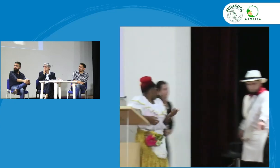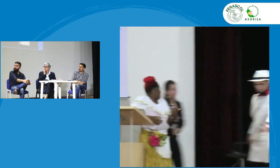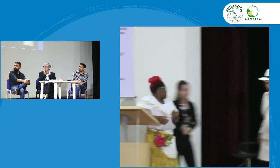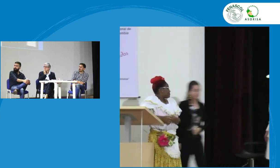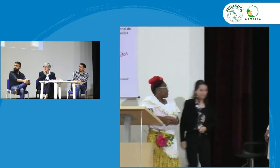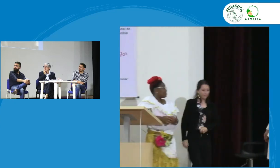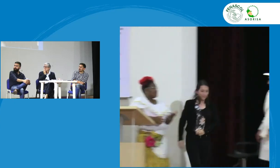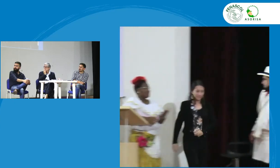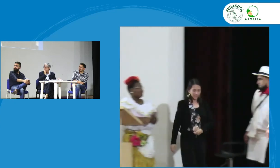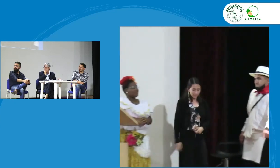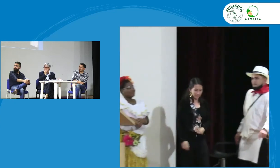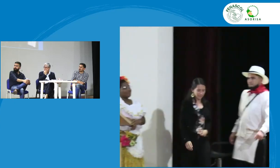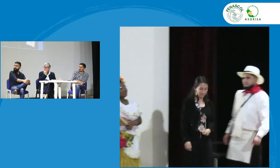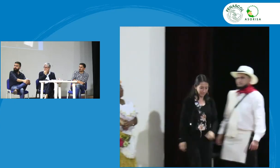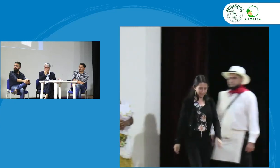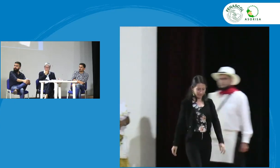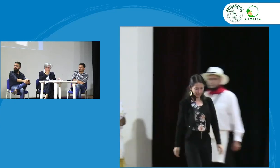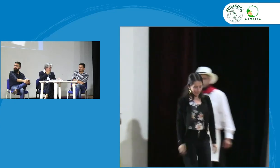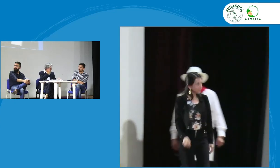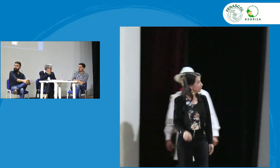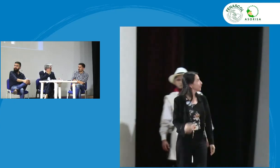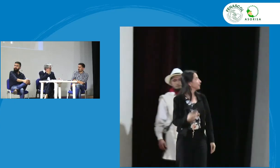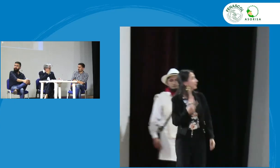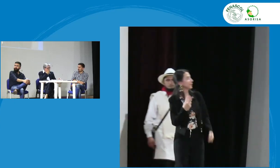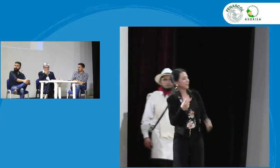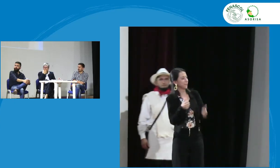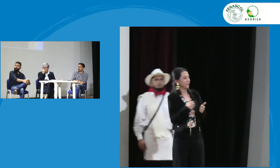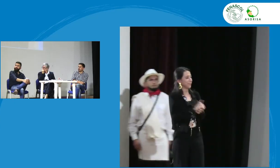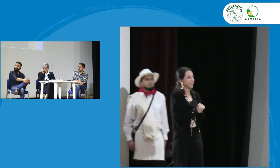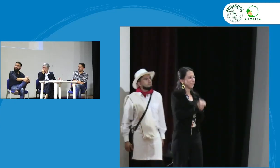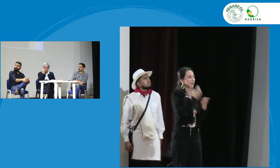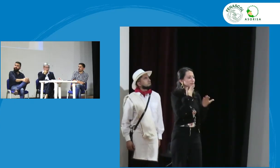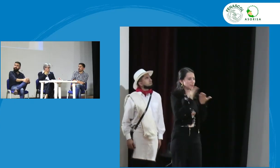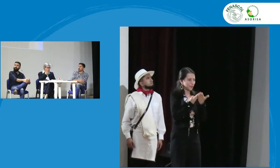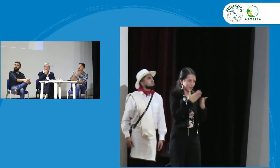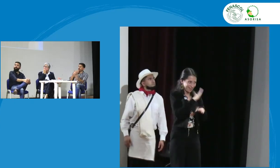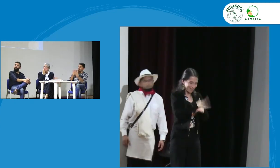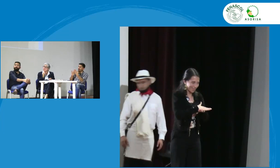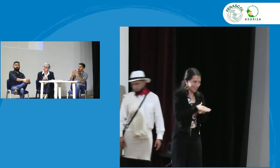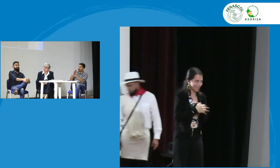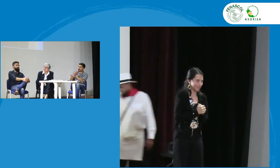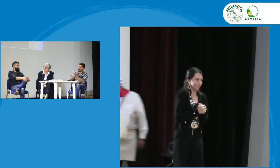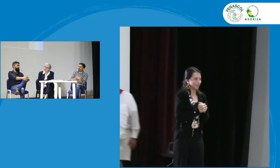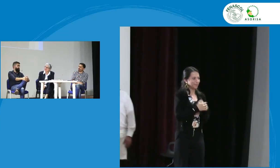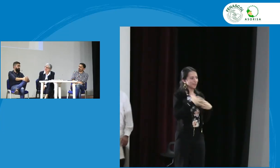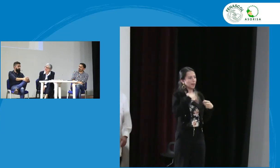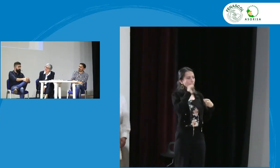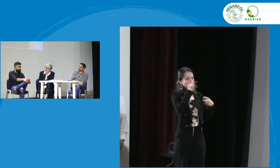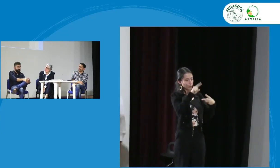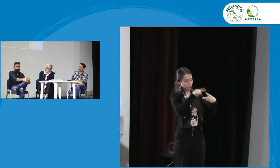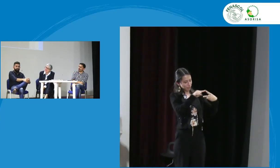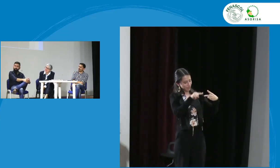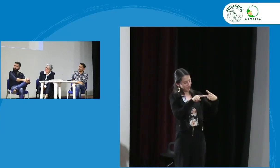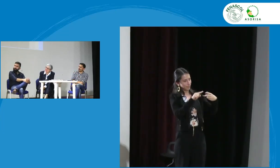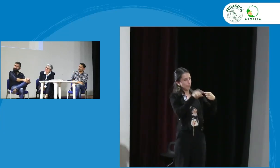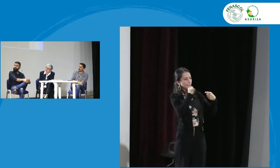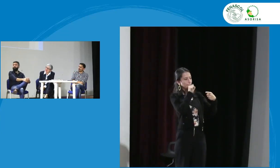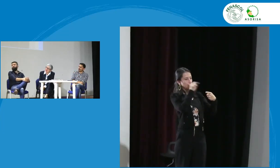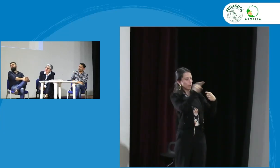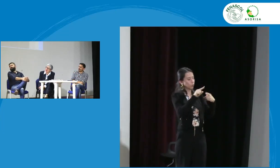sigue por favor Stephanie ubícate acá bien muy buenas tardes tengo dos preguntas